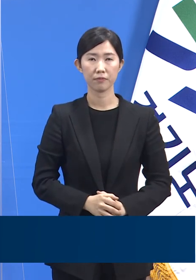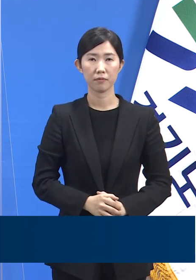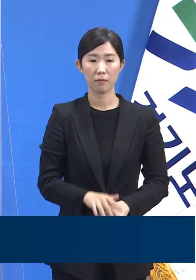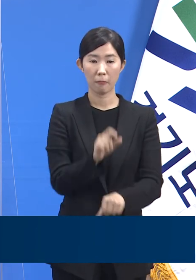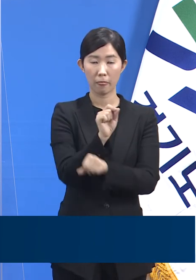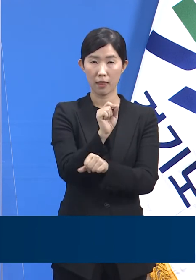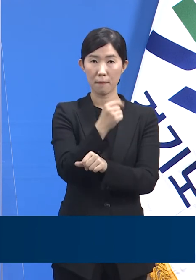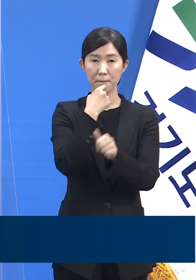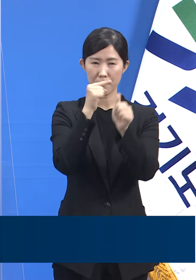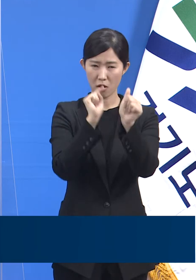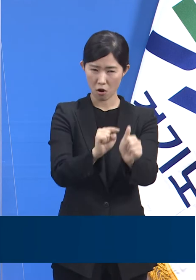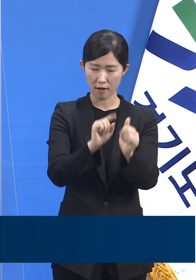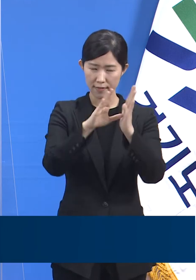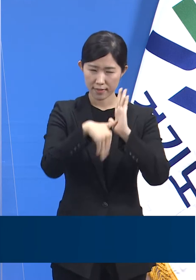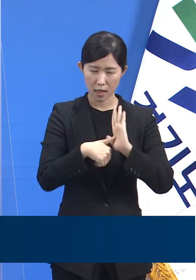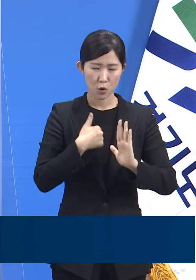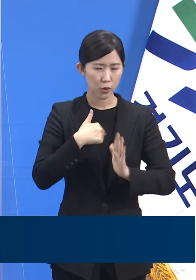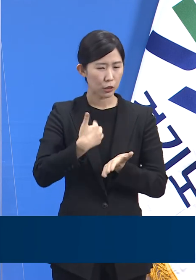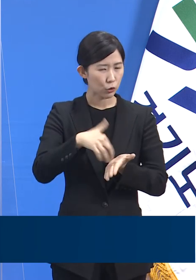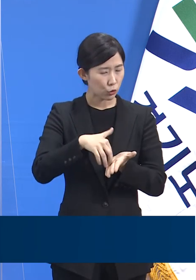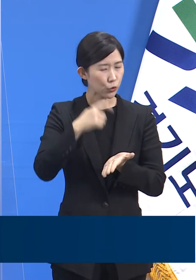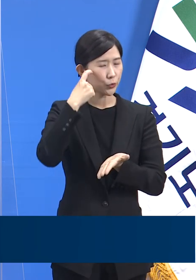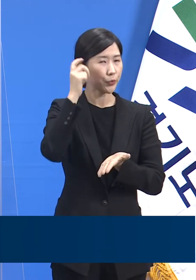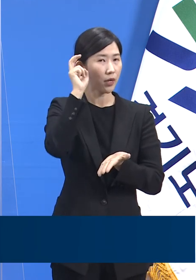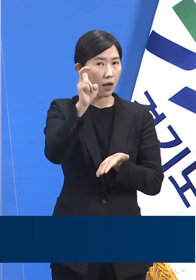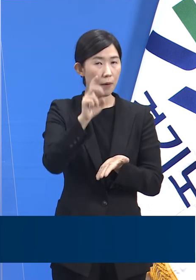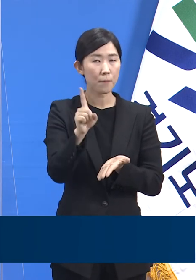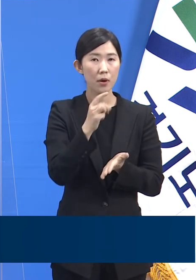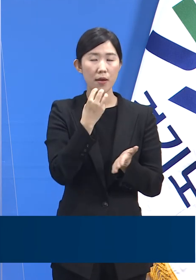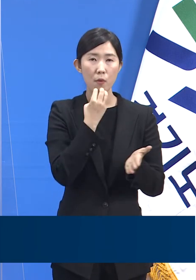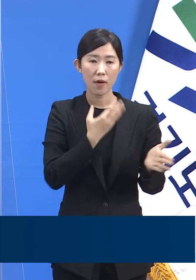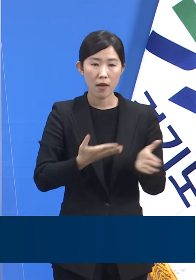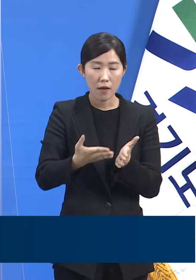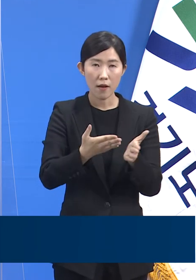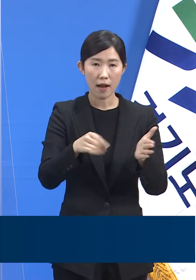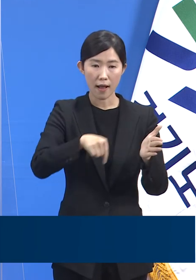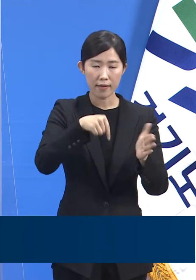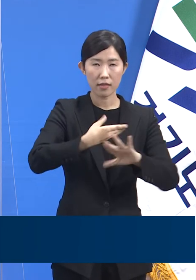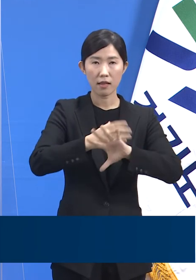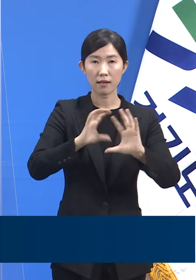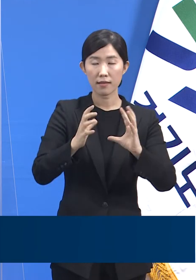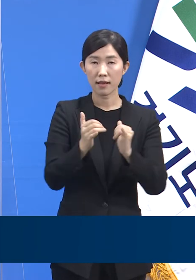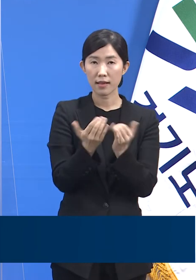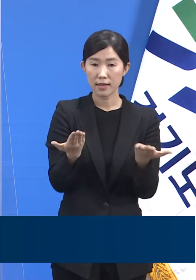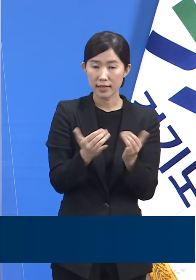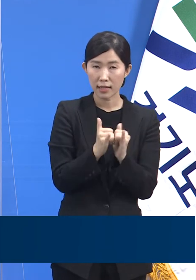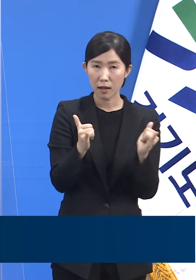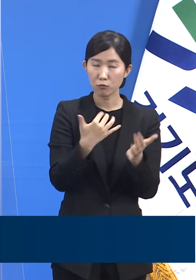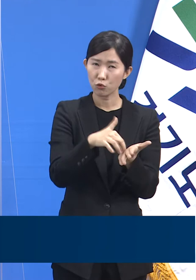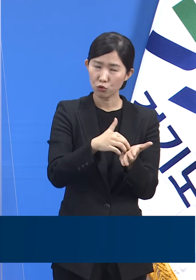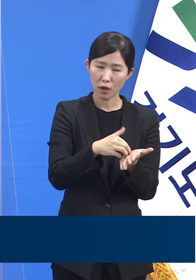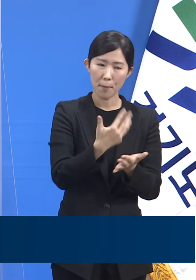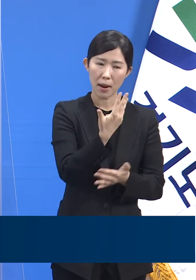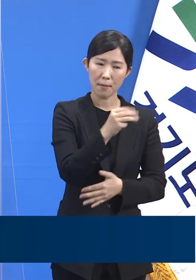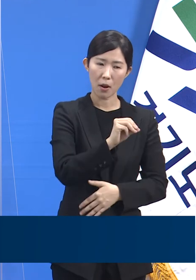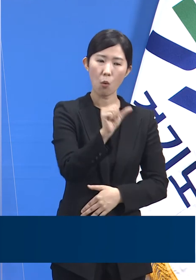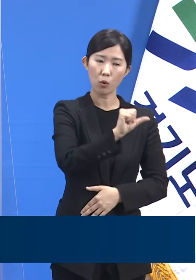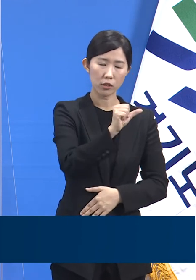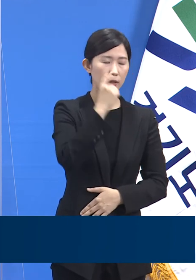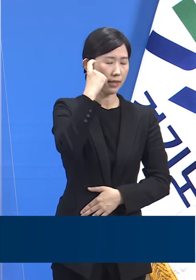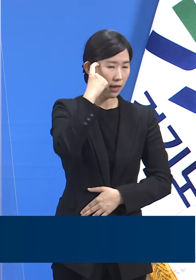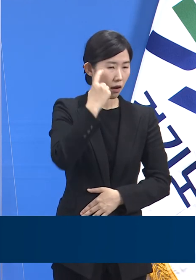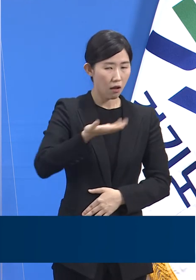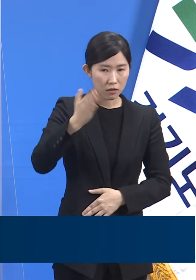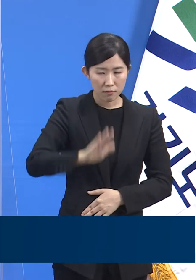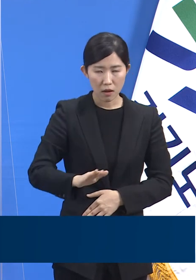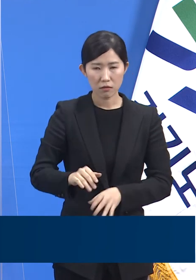행정명령 당시 파악한 등록 도내 외국인 노동자의 숫자가 8만 5천여 명인 것에 대비 4